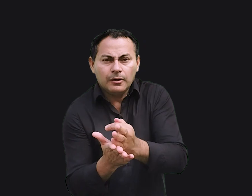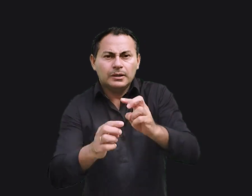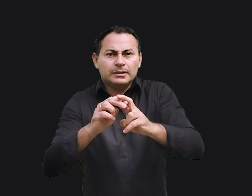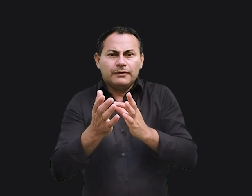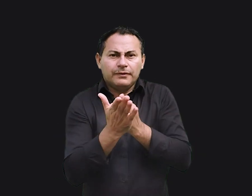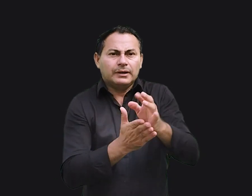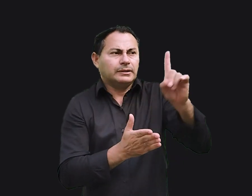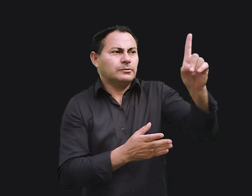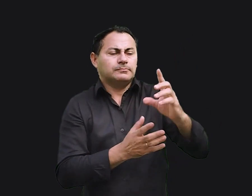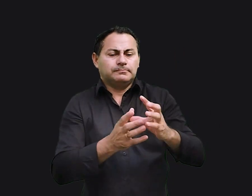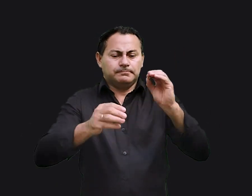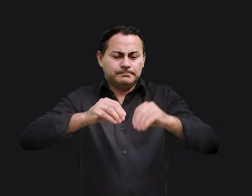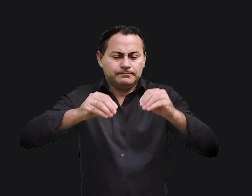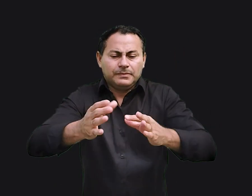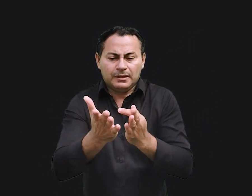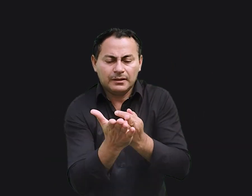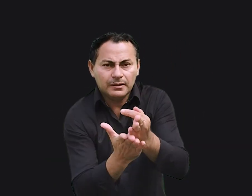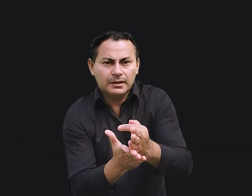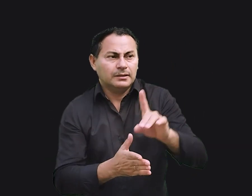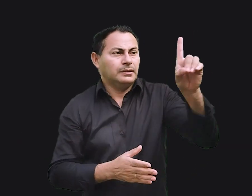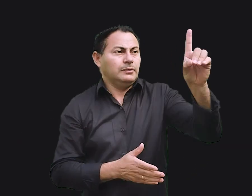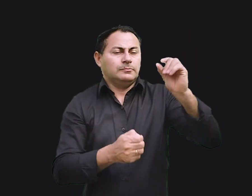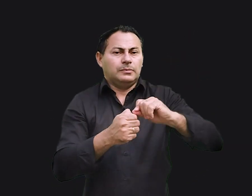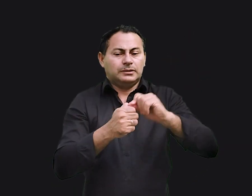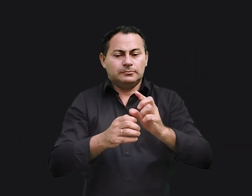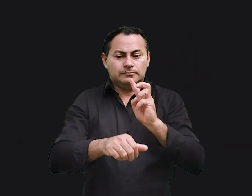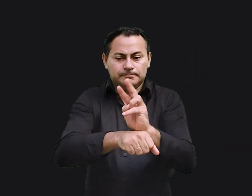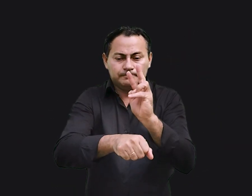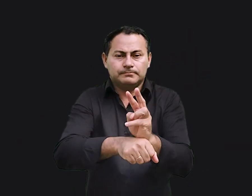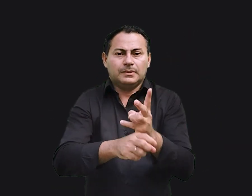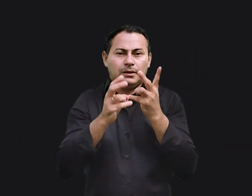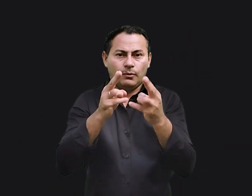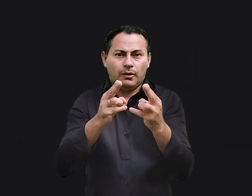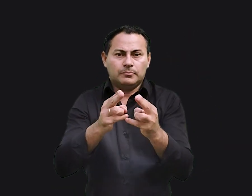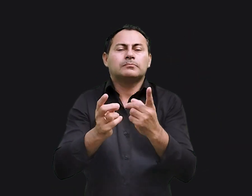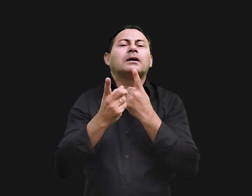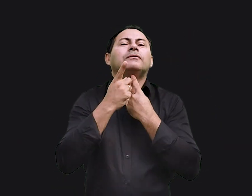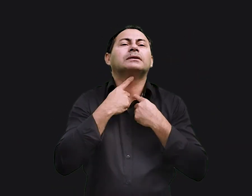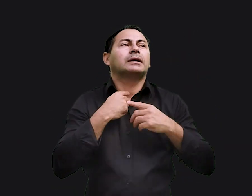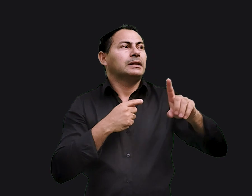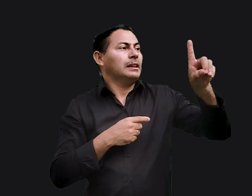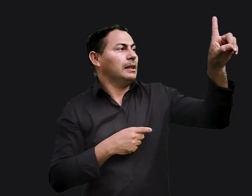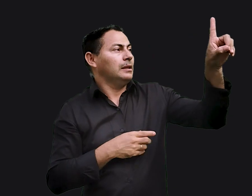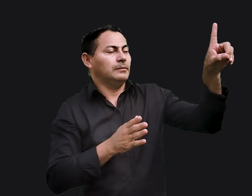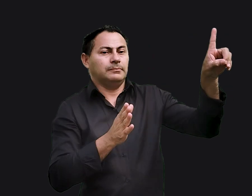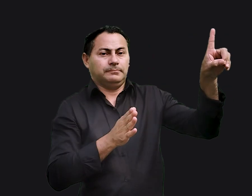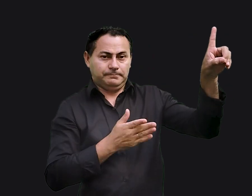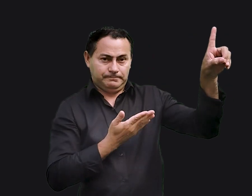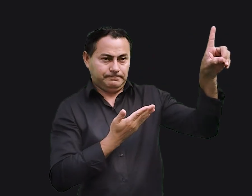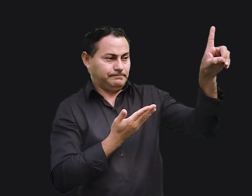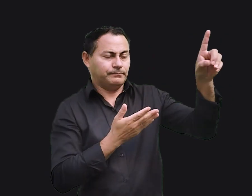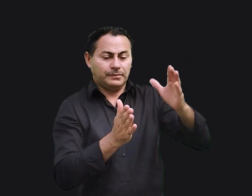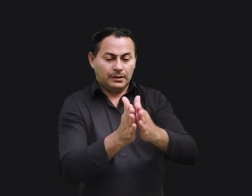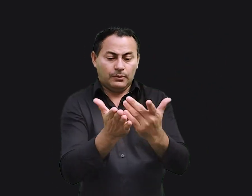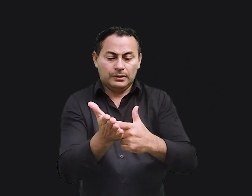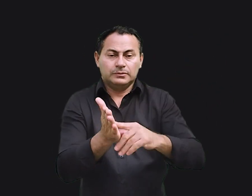fiel a Deus e plante com fidelidade. Deus fará prosperar conforme a vontade dele. O livro de